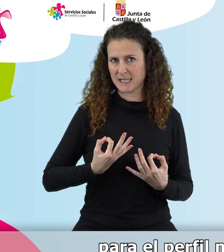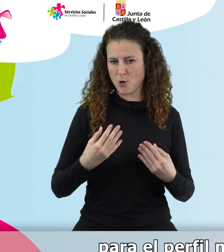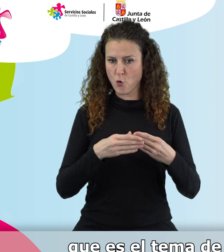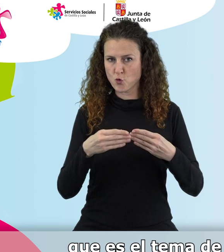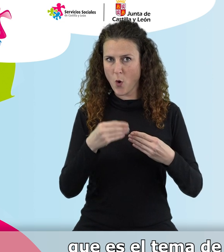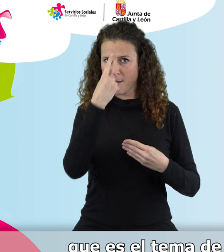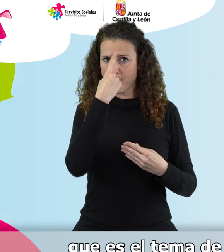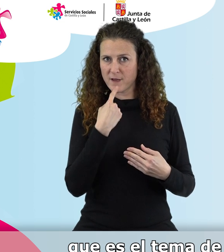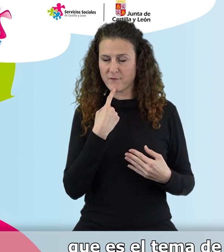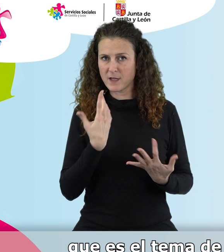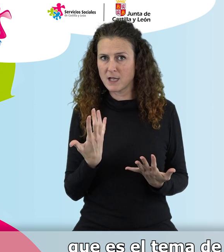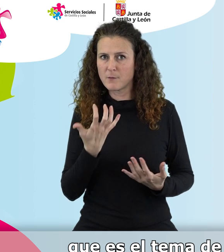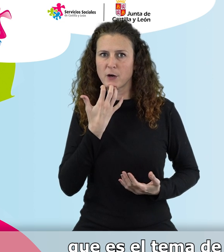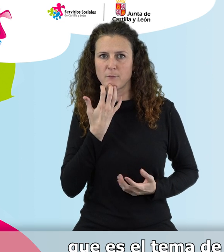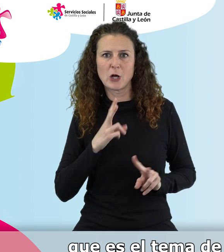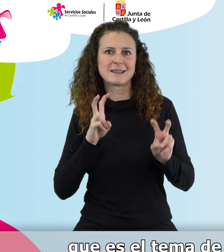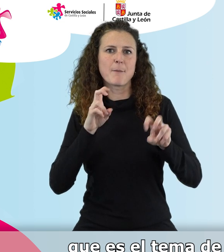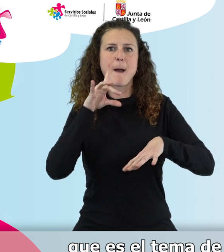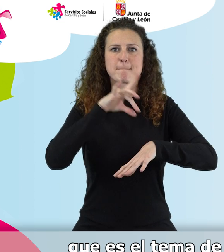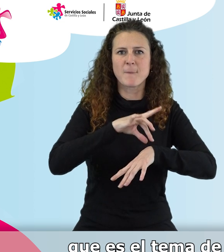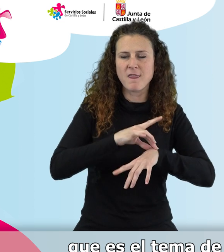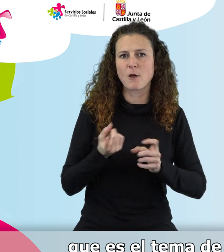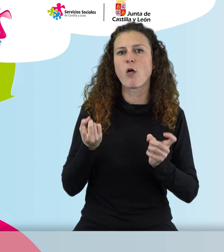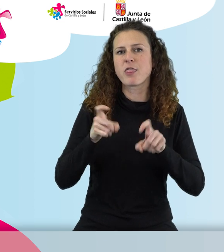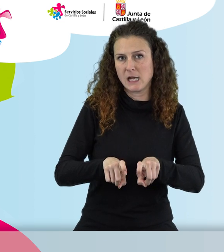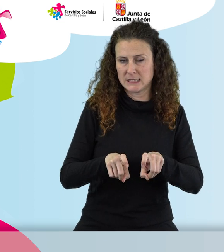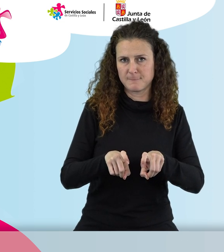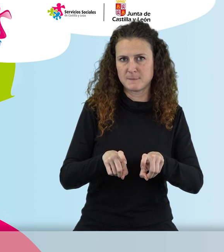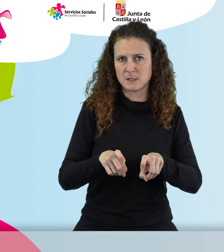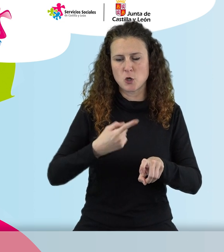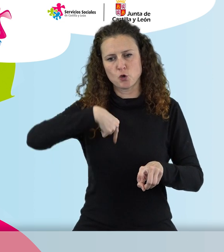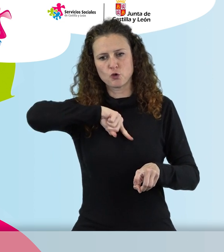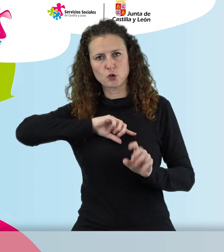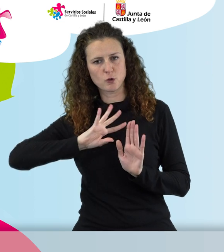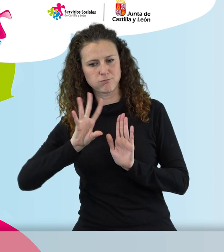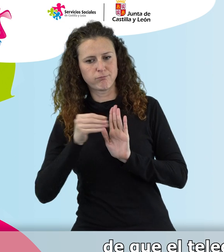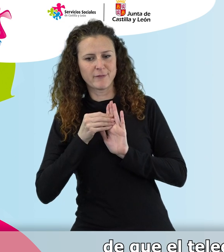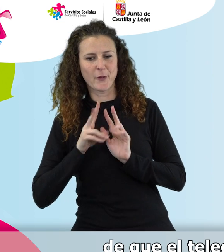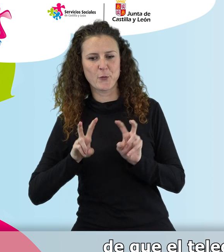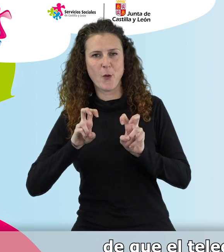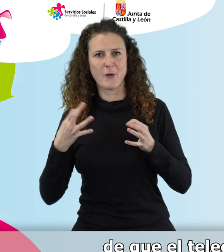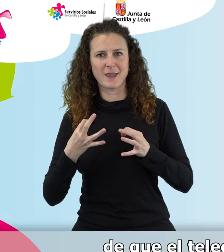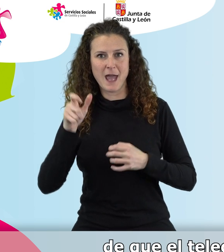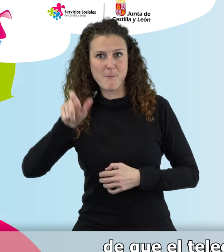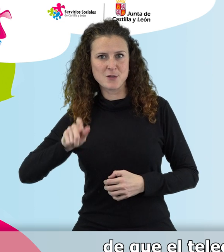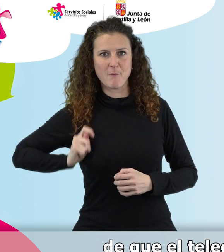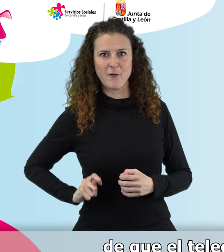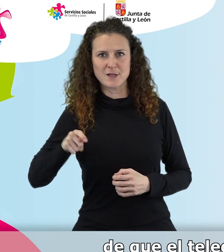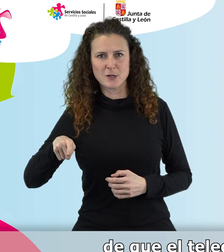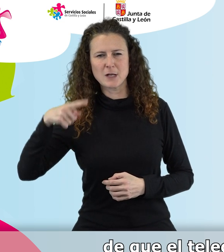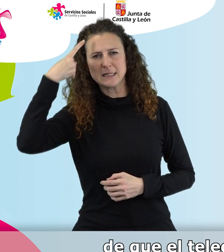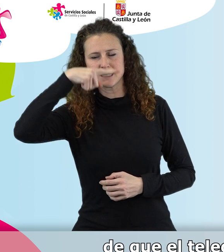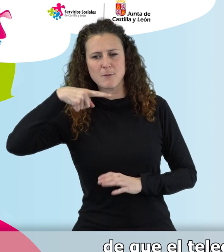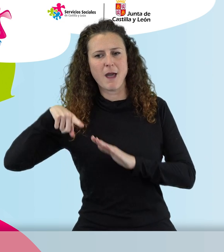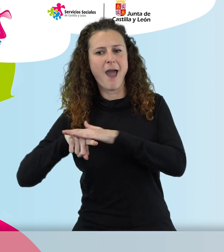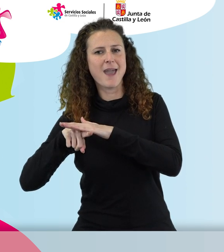usuarios, que es el tema de los médicos, de las citas médicas, pues hemos incorporado la posibilidad de que el teleoperador facilite esas